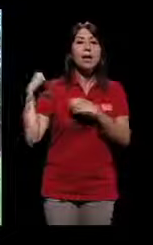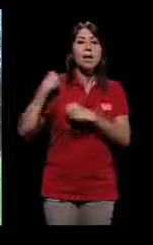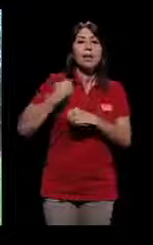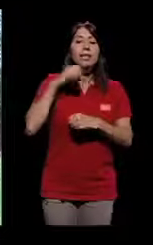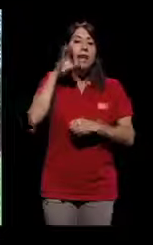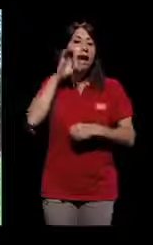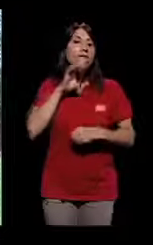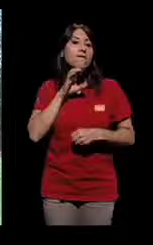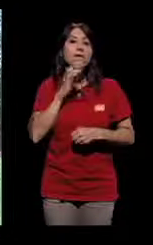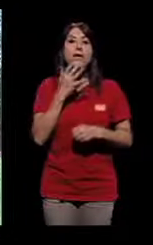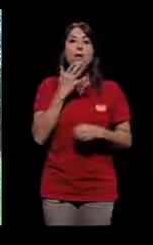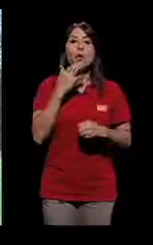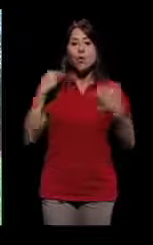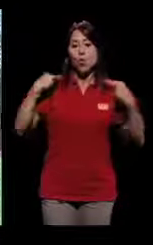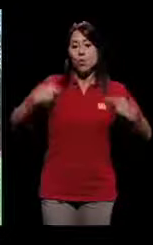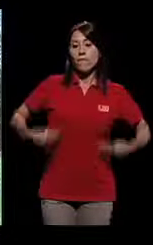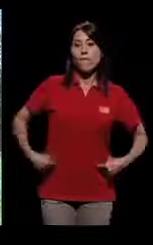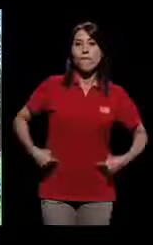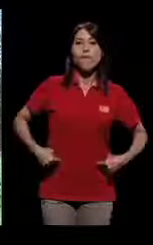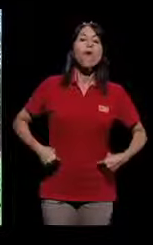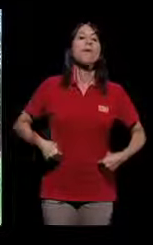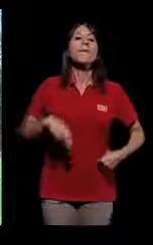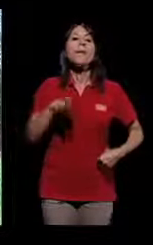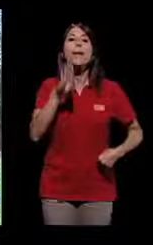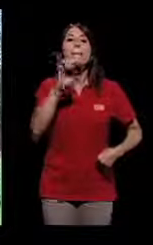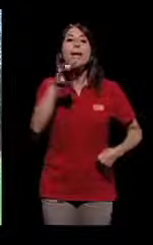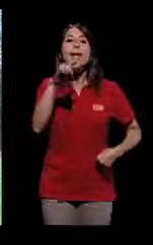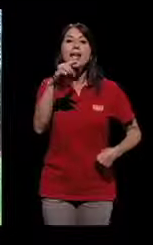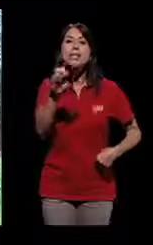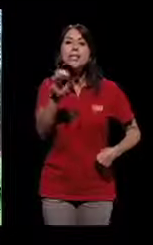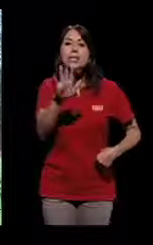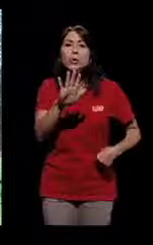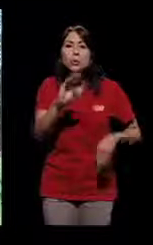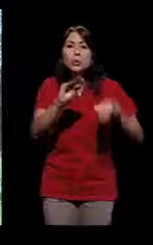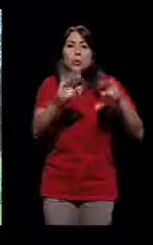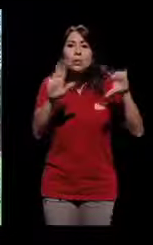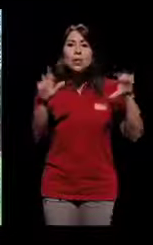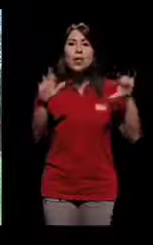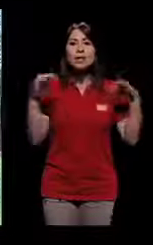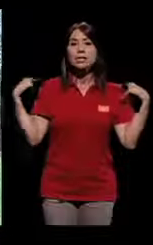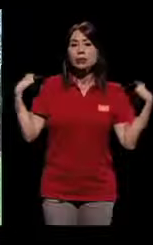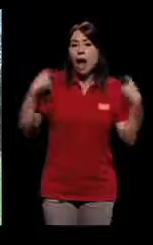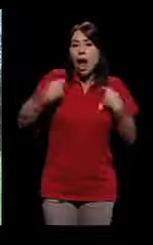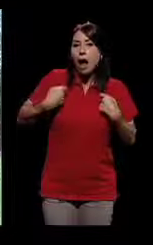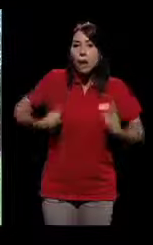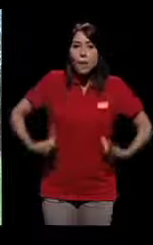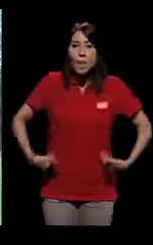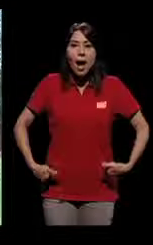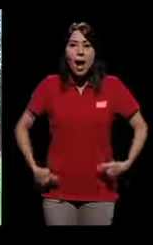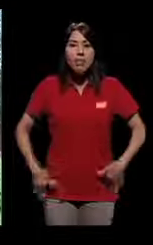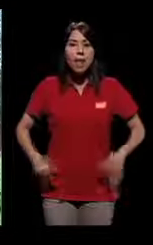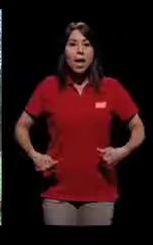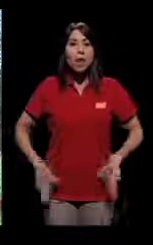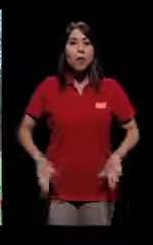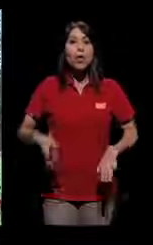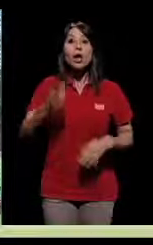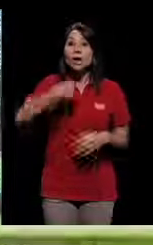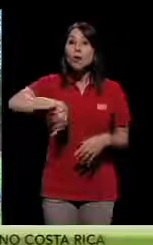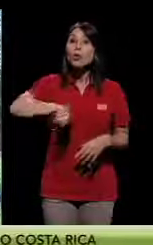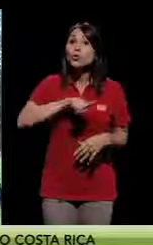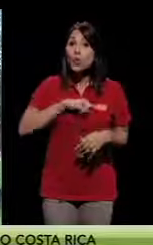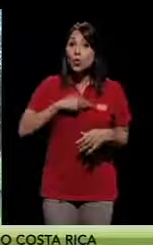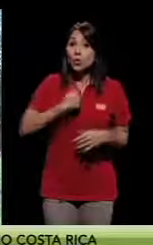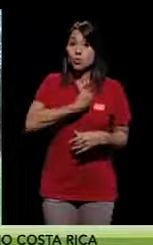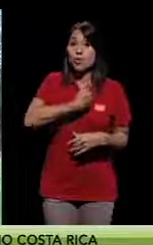nosotros teníamos vestido entero, teníamos, los zapatos eran café, el maletín era café, el uniforme era beige,